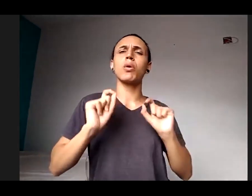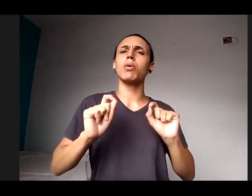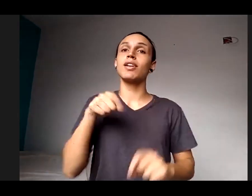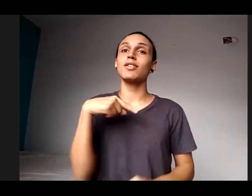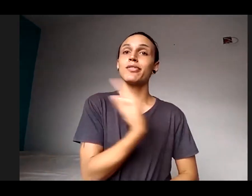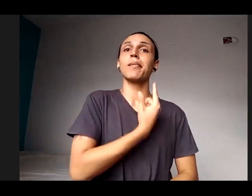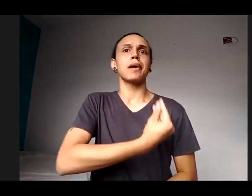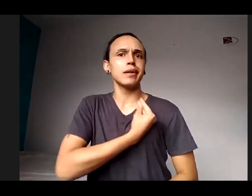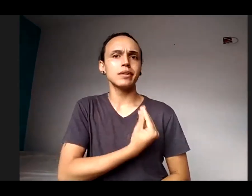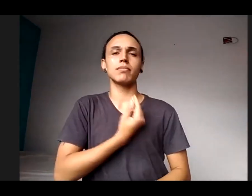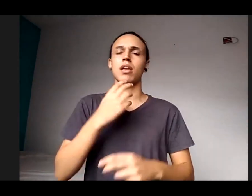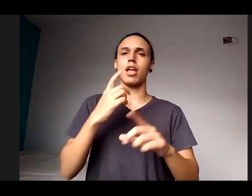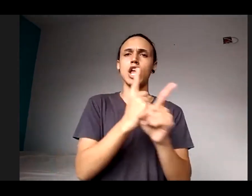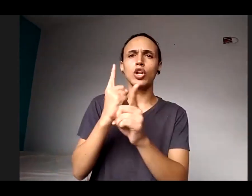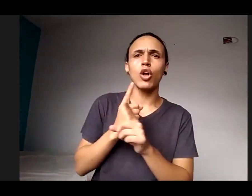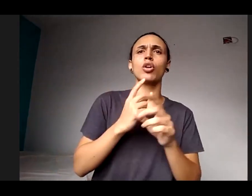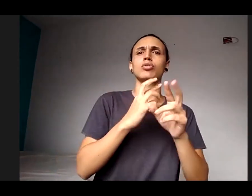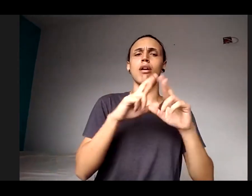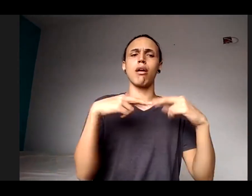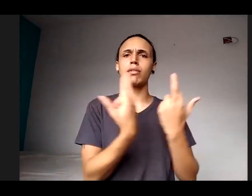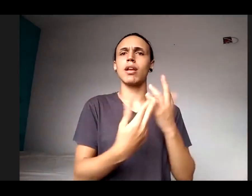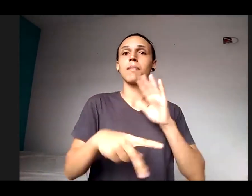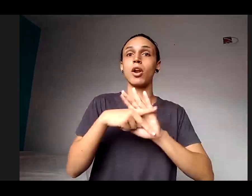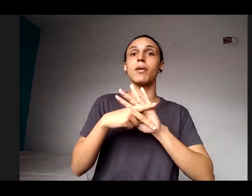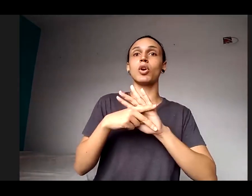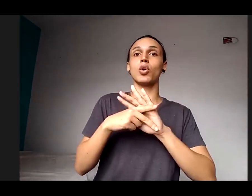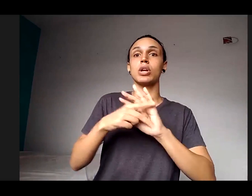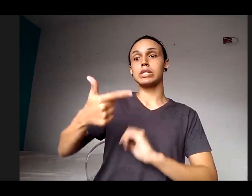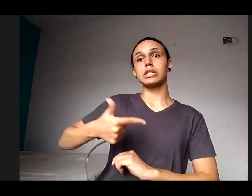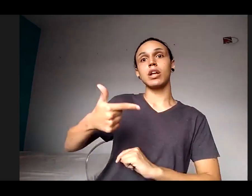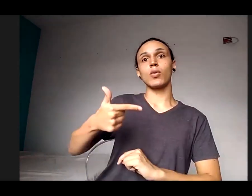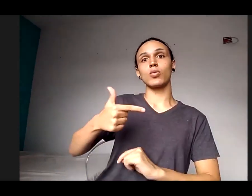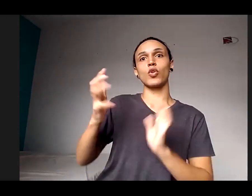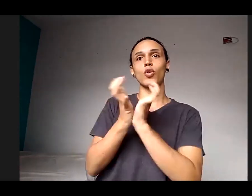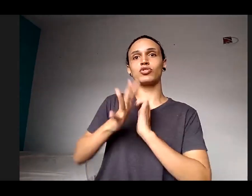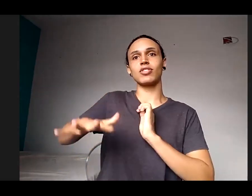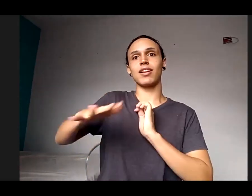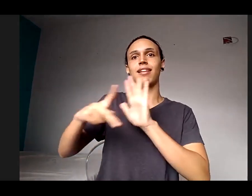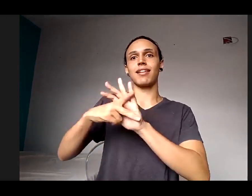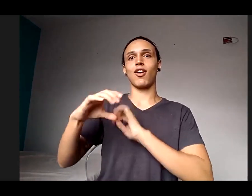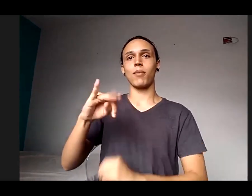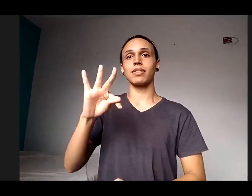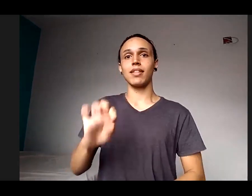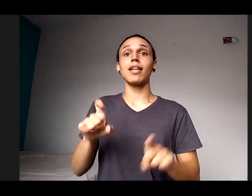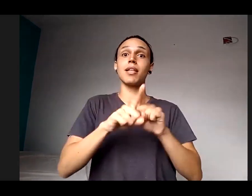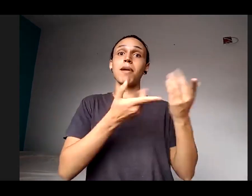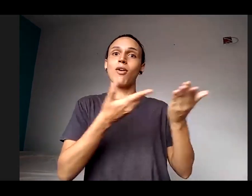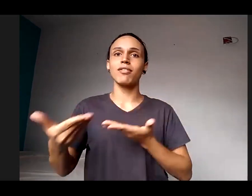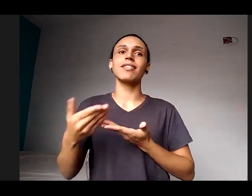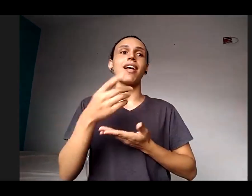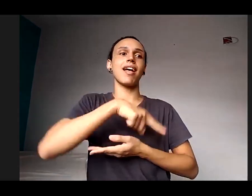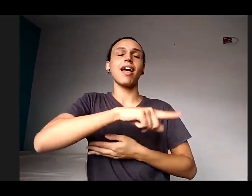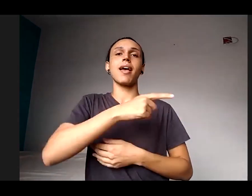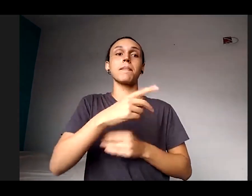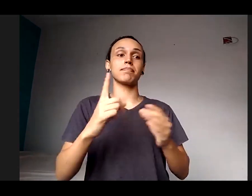de reuniões de subgrupos do comitê e que tem convidado colegas do comitê para participarem dos nossos fóruns de educação.